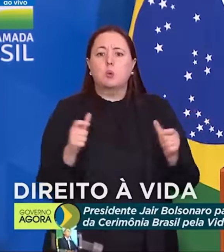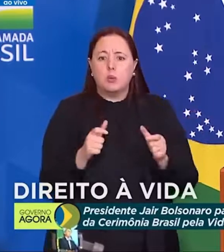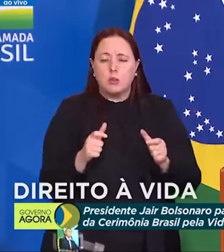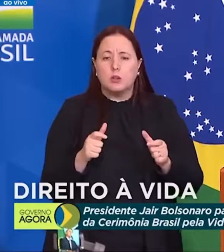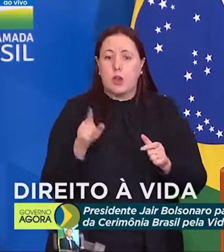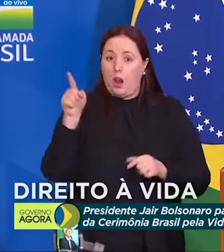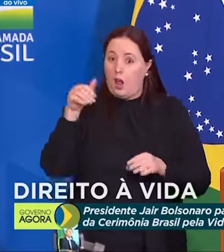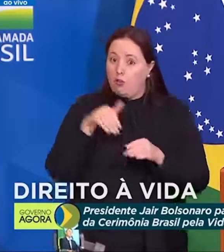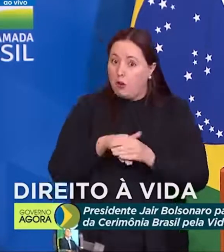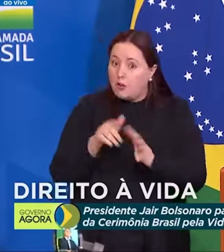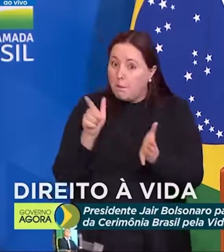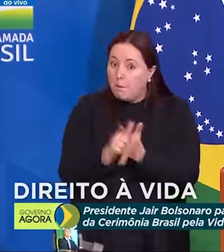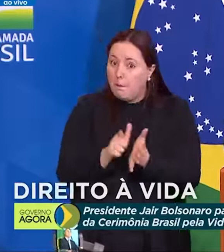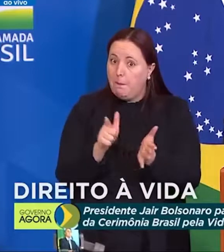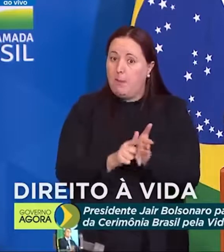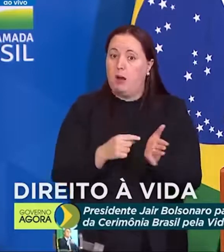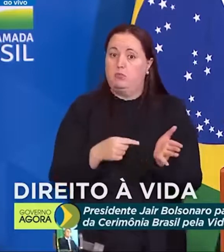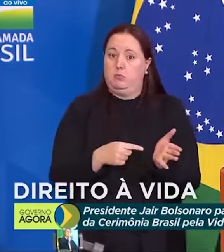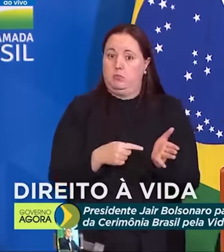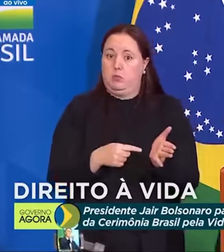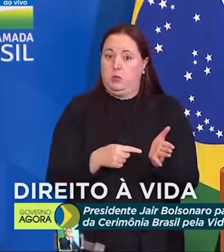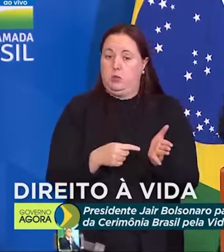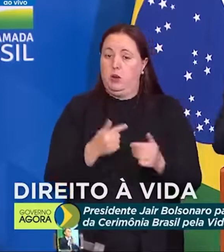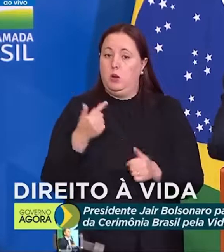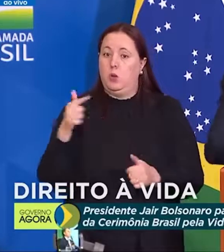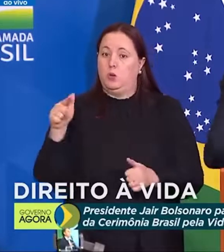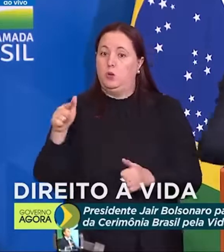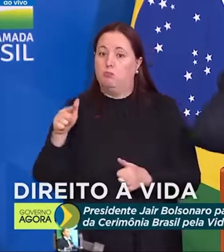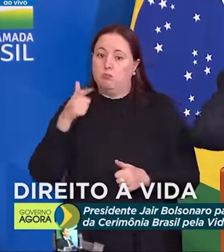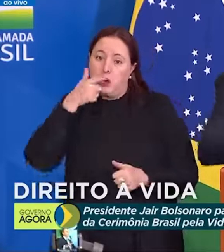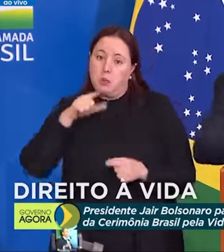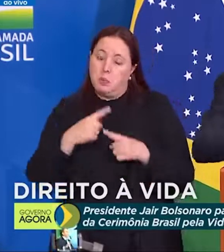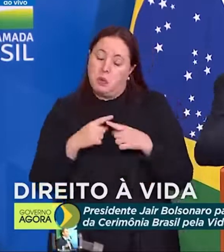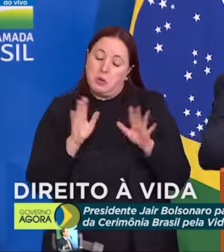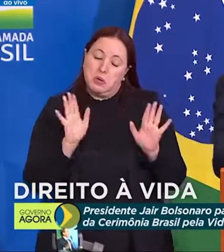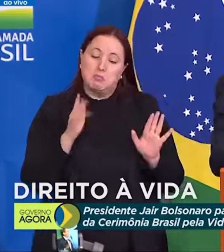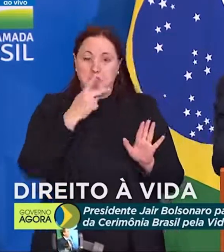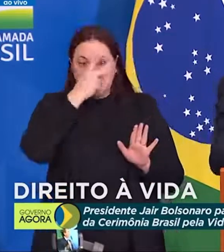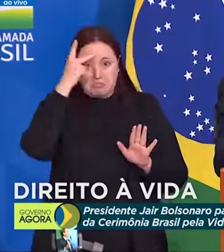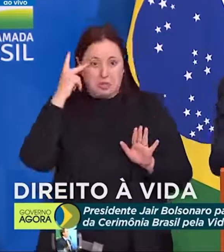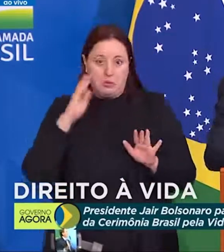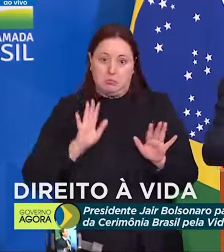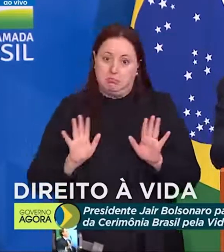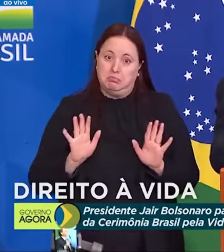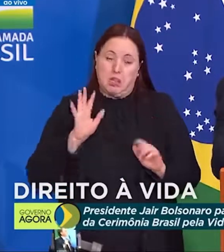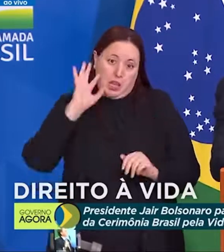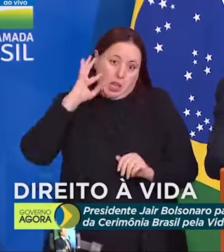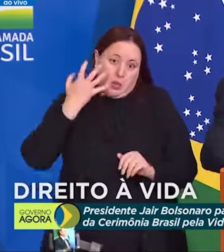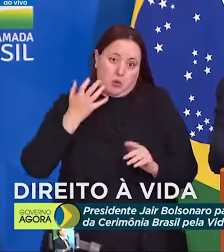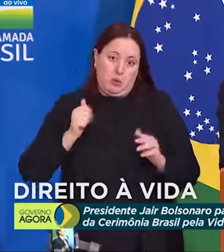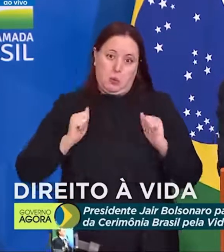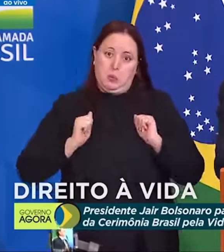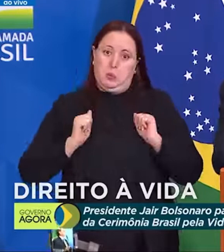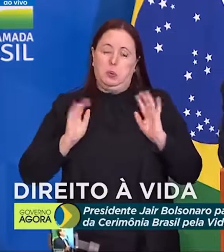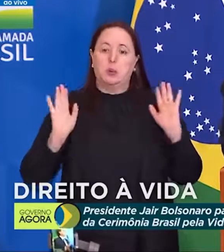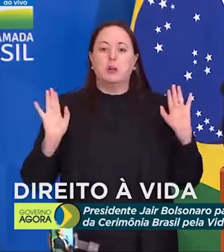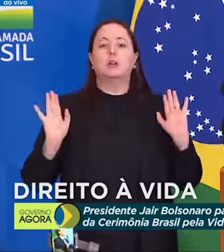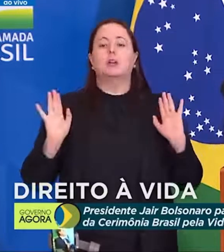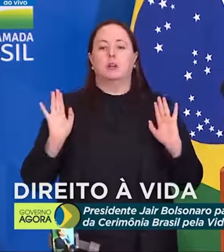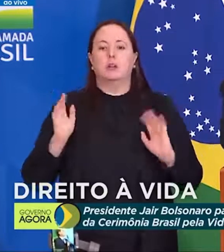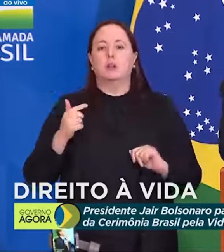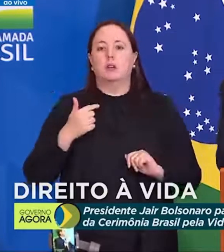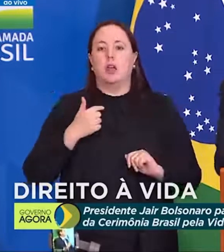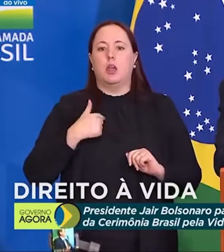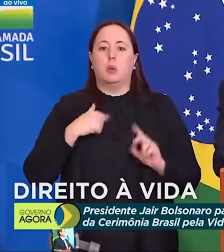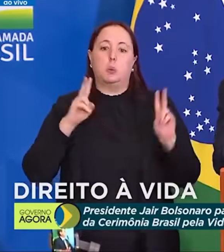que lá o voto era o papel. O outro lado ganhou porque o pessoal resolveu se acomodar. Eu sou